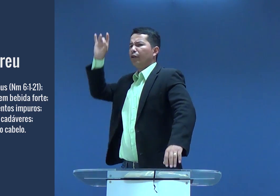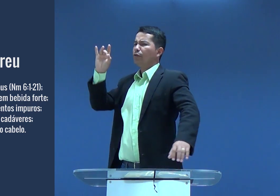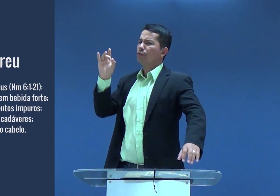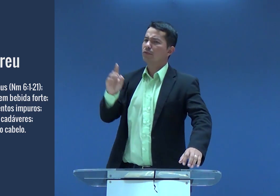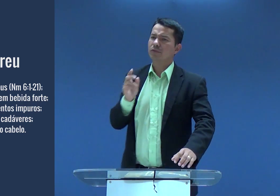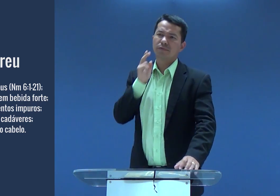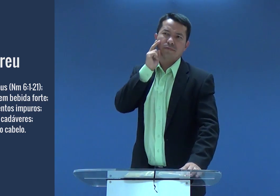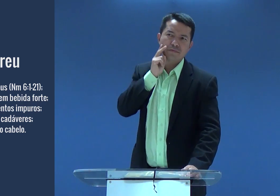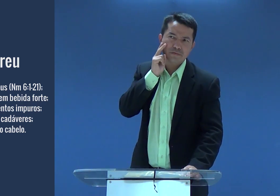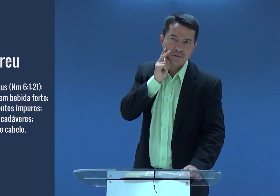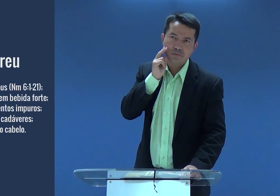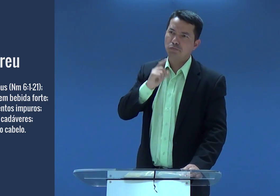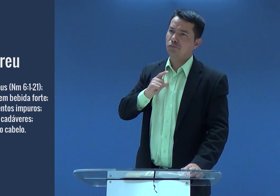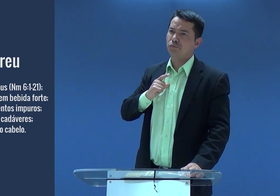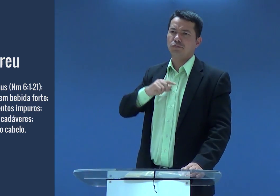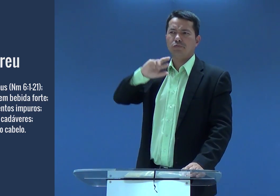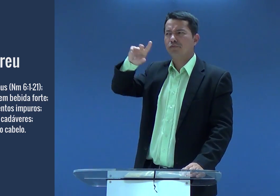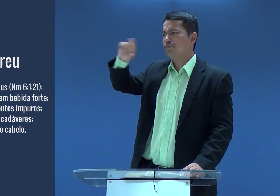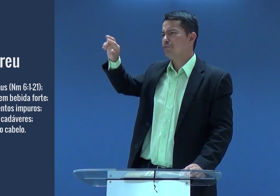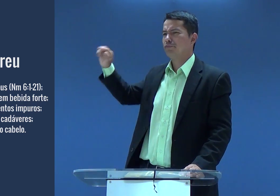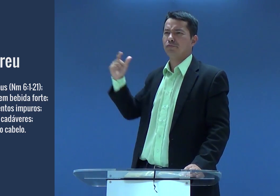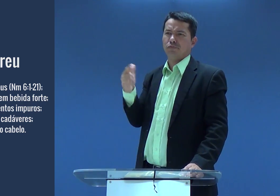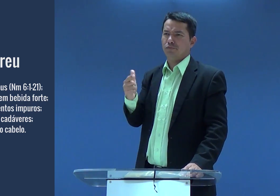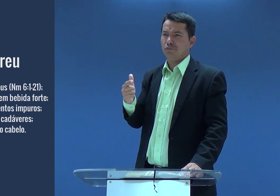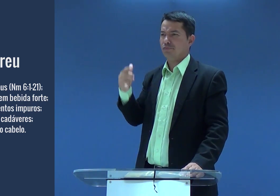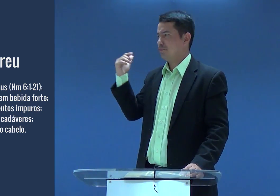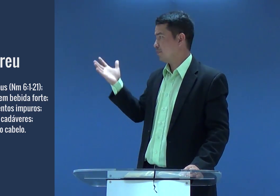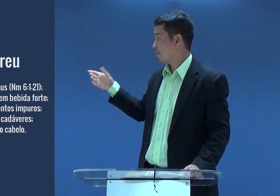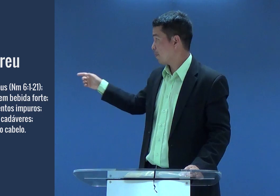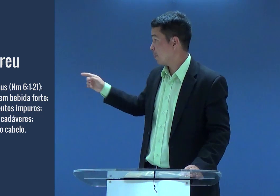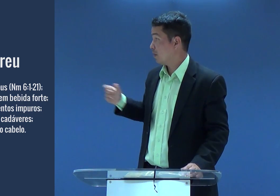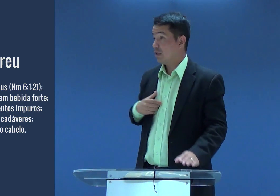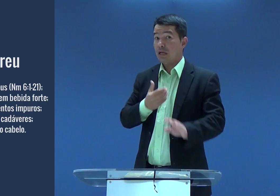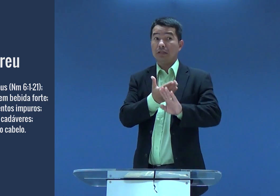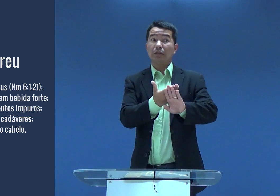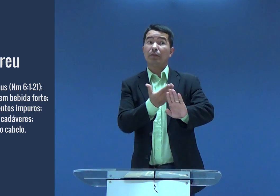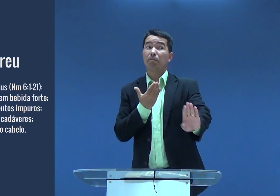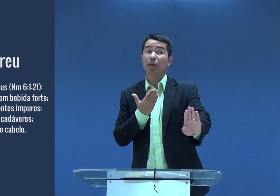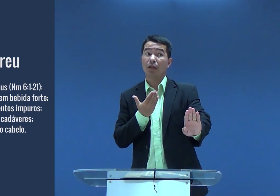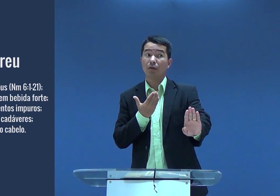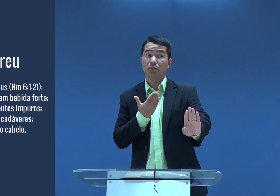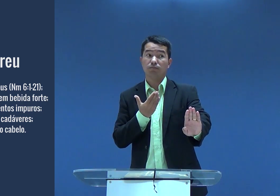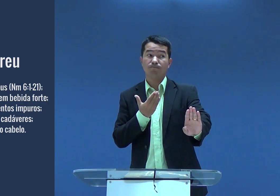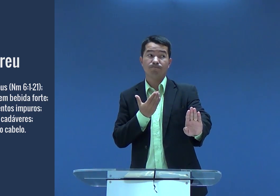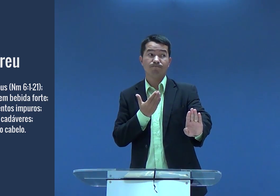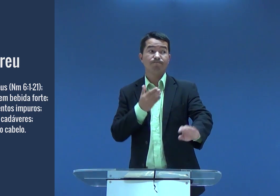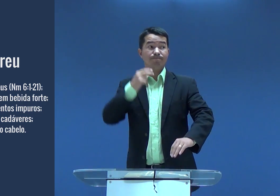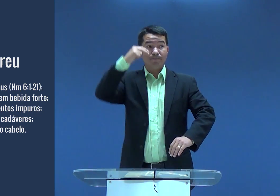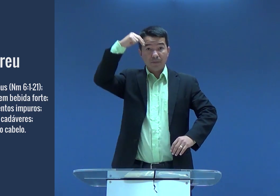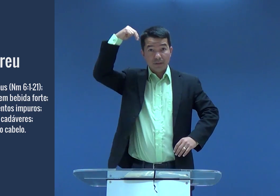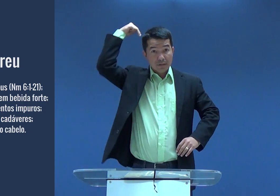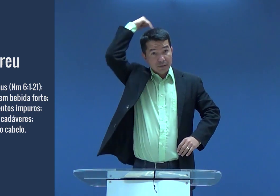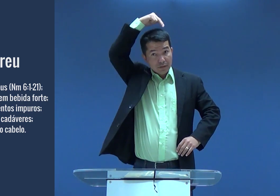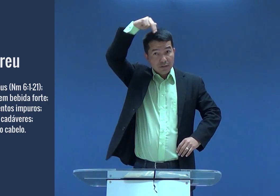As bebidas de hoje são essas, mas antigamente era vinho e outras bebidas também. Que talvez hoje não existam mais. Mas era uma pessoa que era